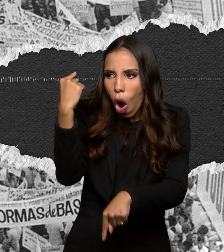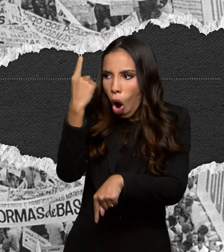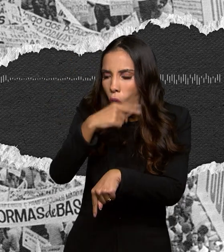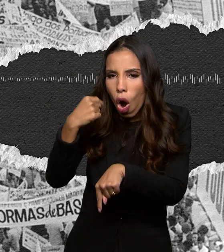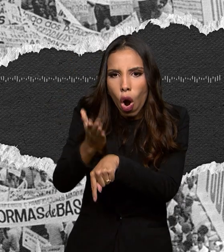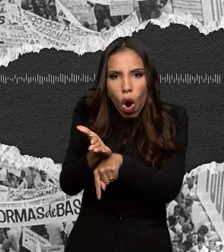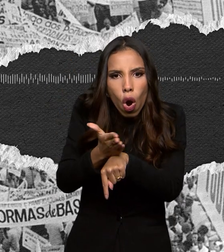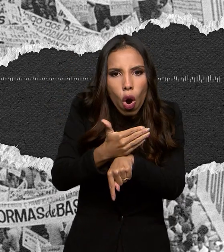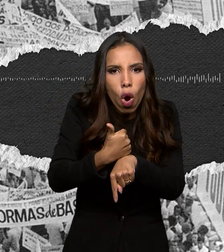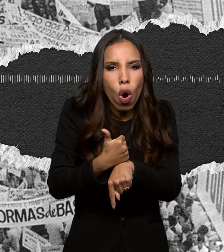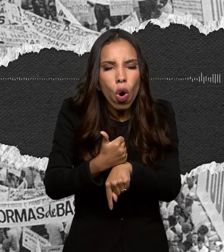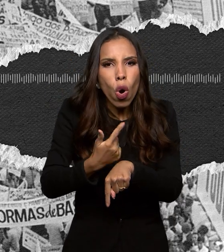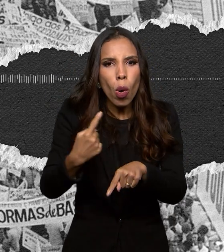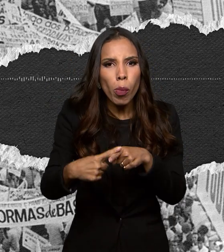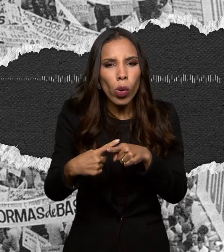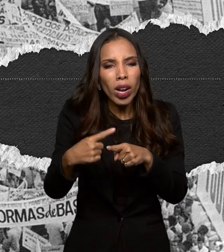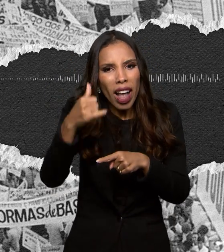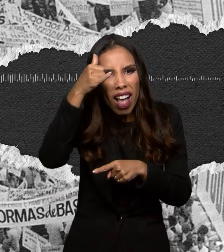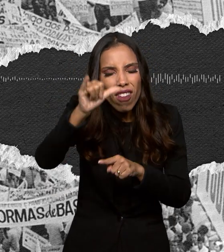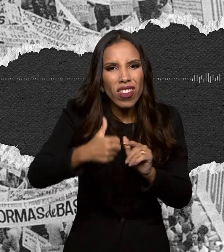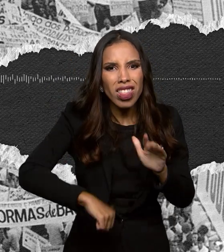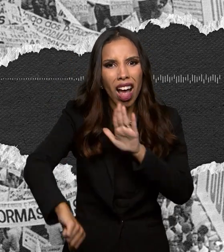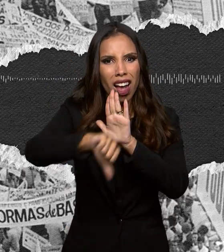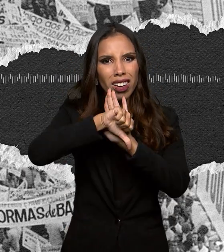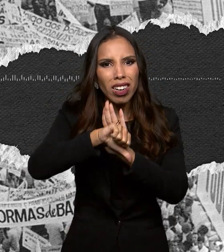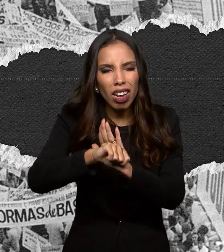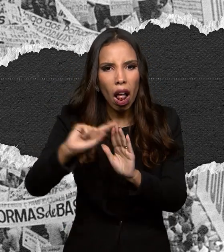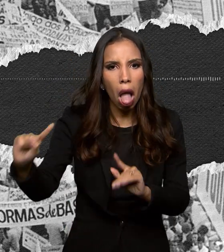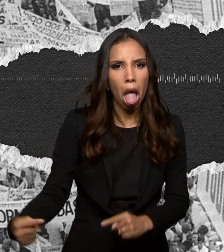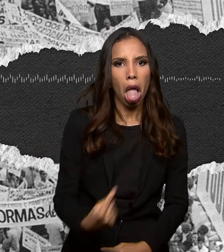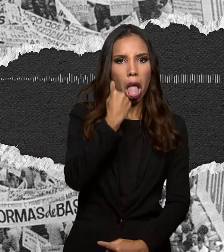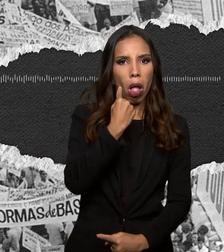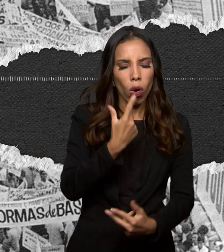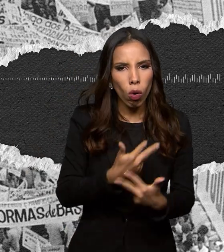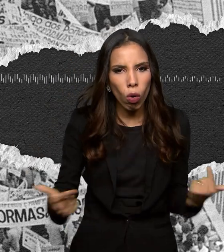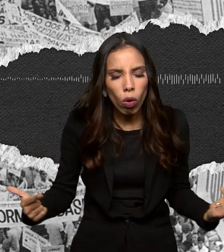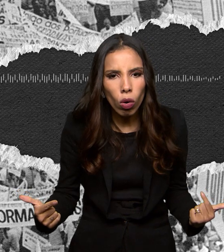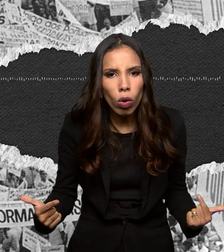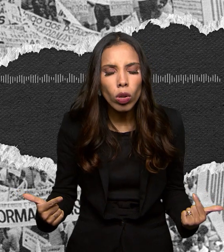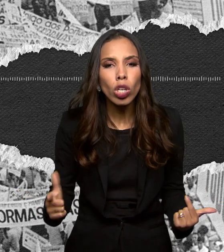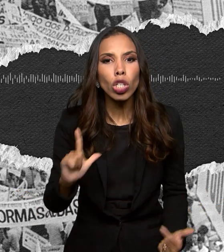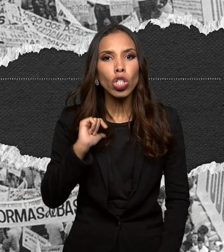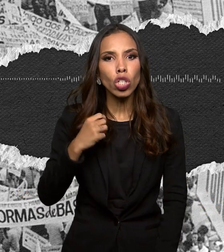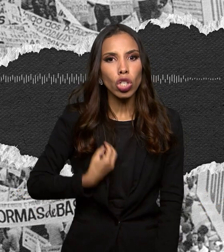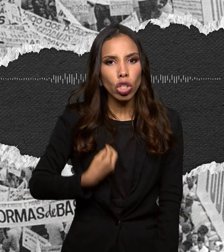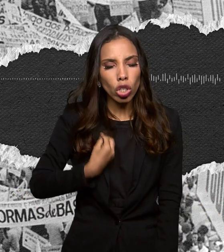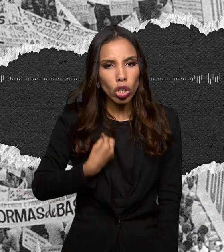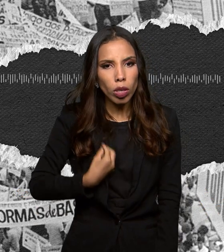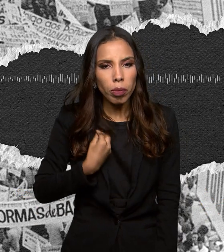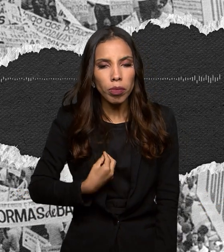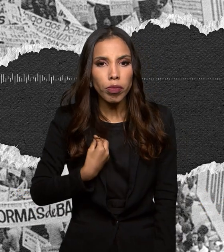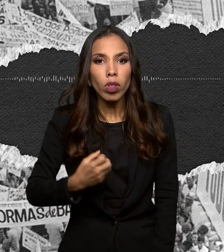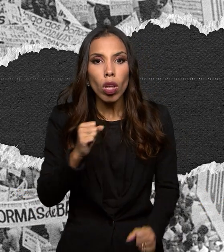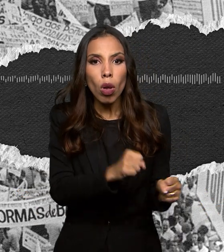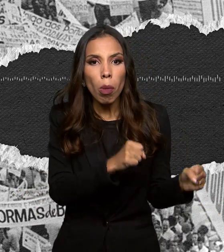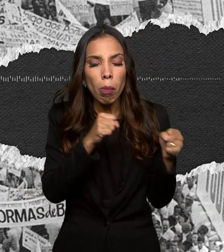criminoso o mandato que o povo lhe conferiu, investindo na chefia do Poder Executivo,